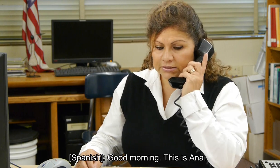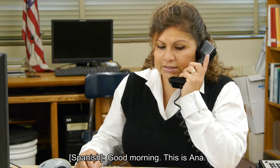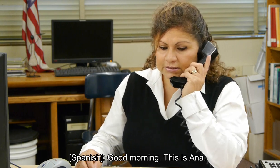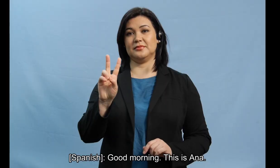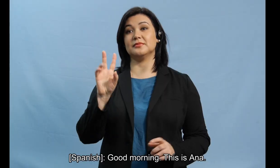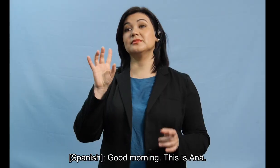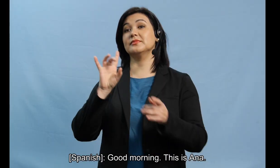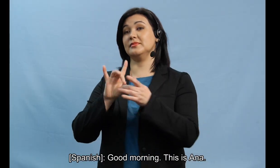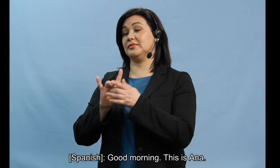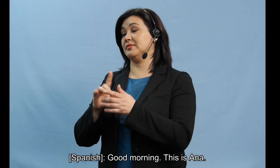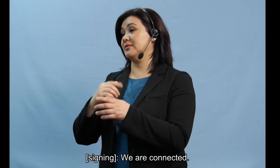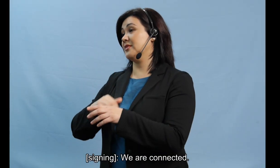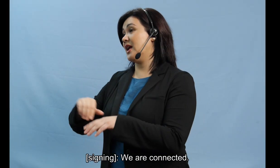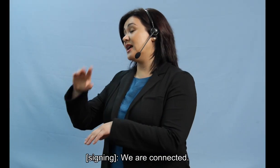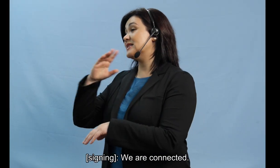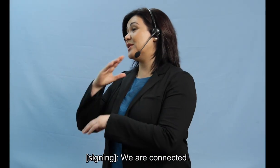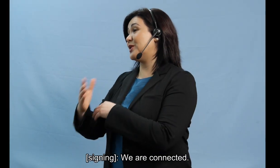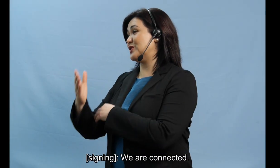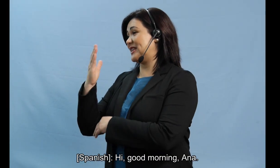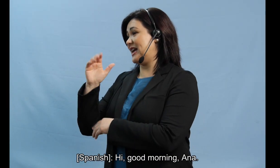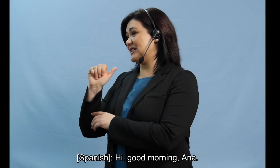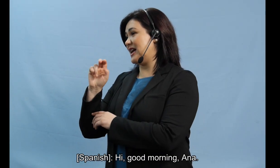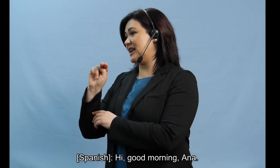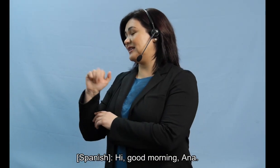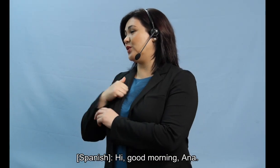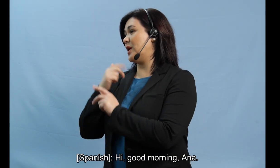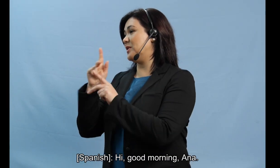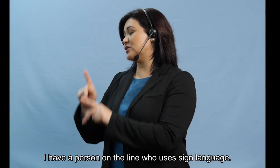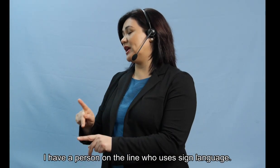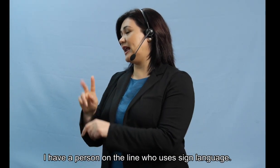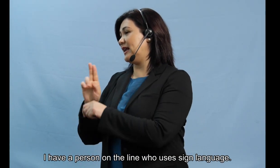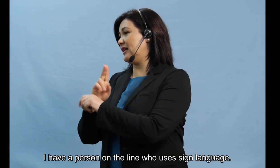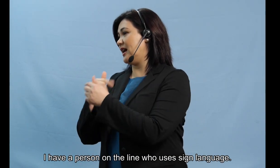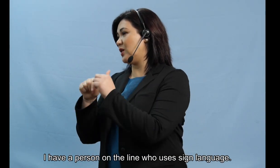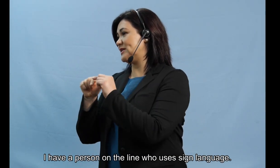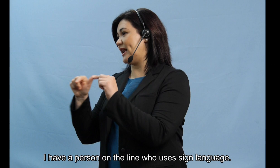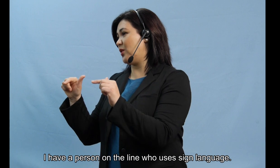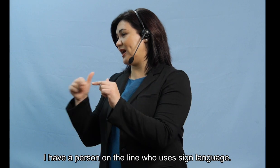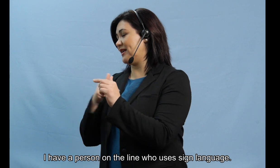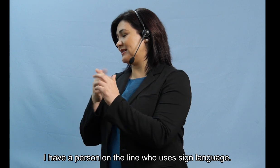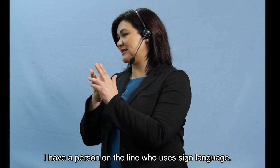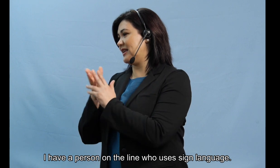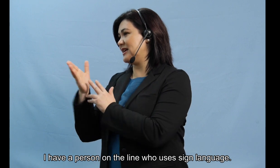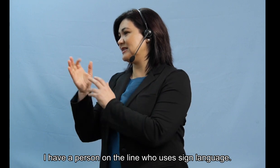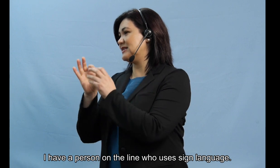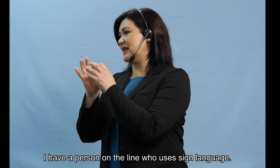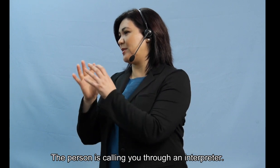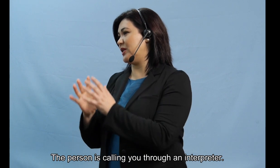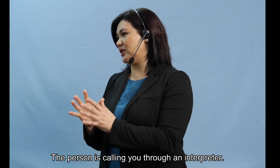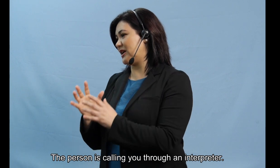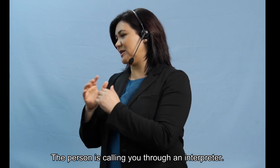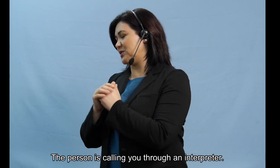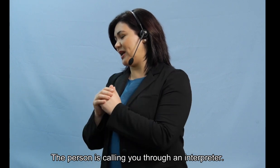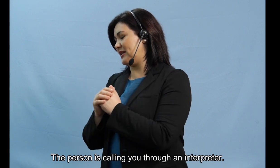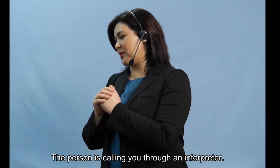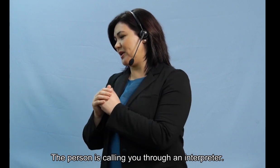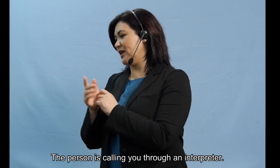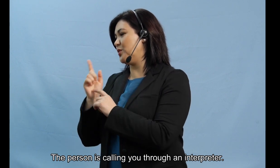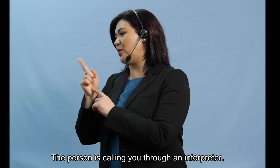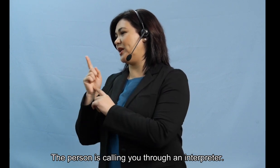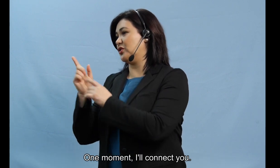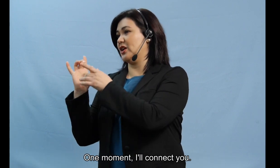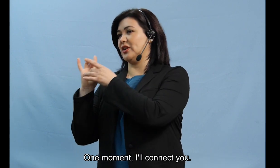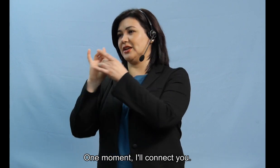buenos días habla Ana si buenos días Ana tengo una persona en la línea que usa lenguaje de señas le está llamando a través de un